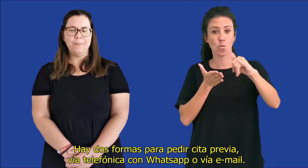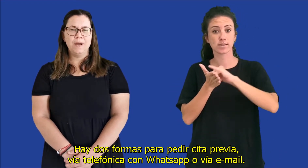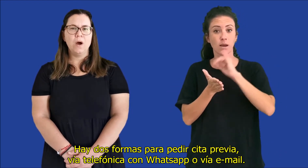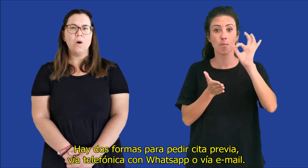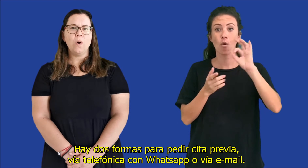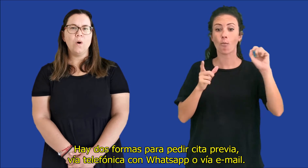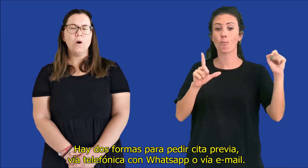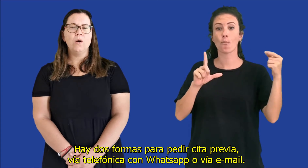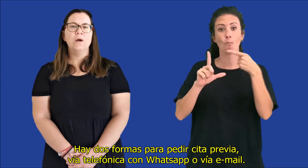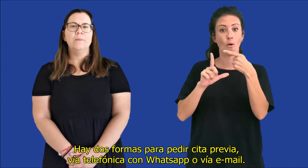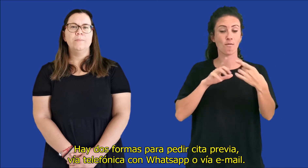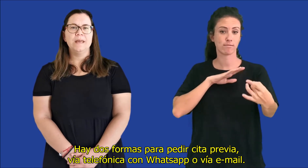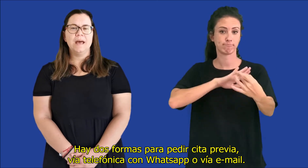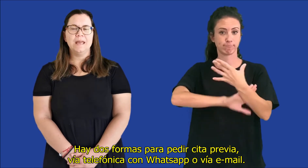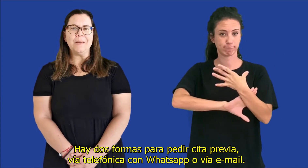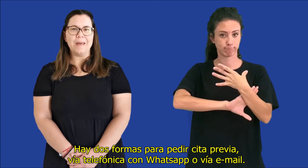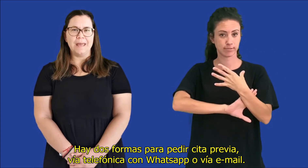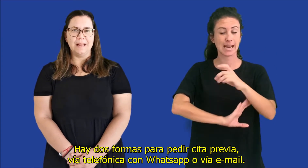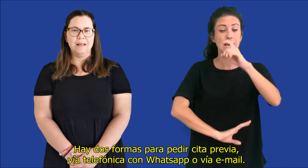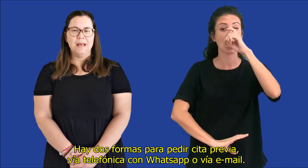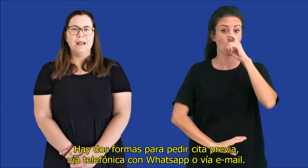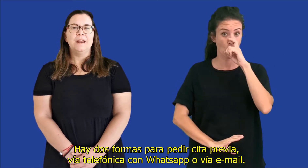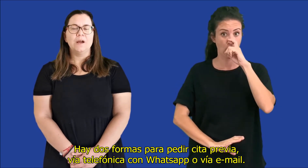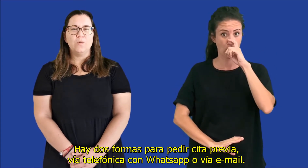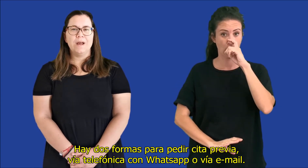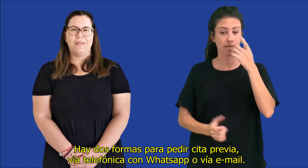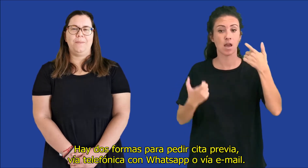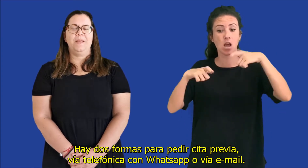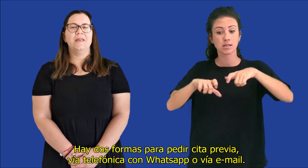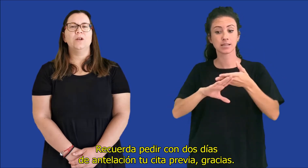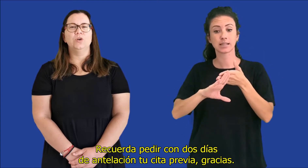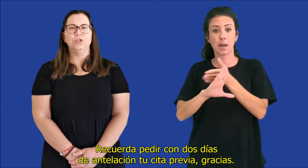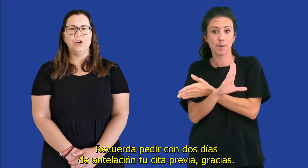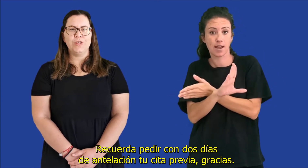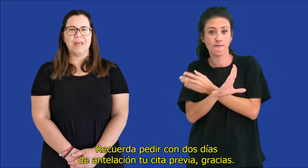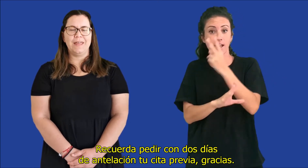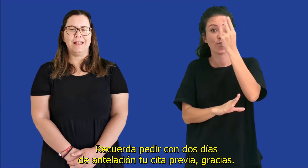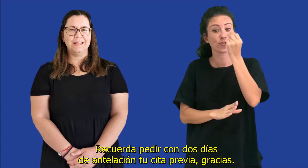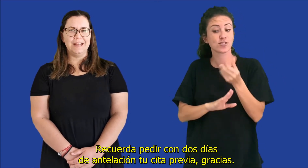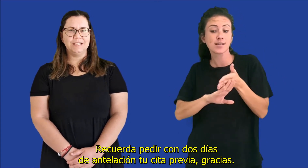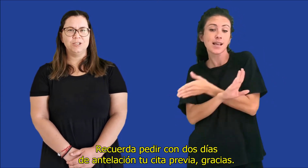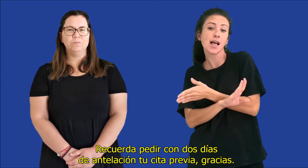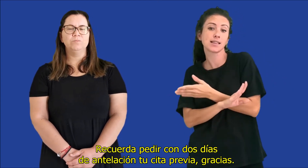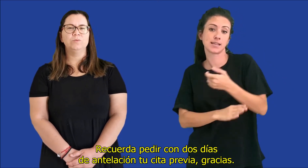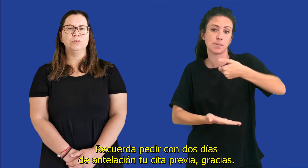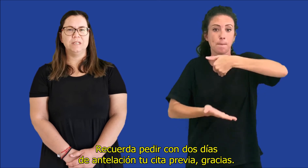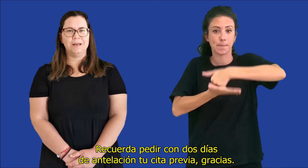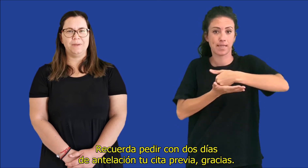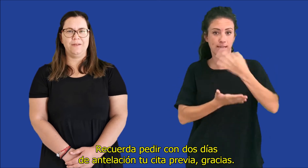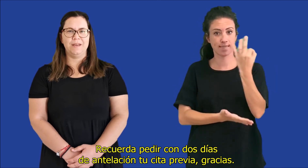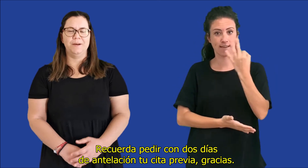o vía email. Recuerda pedir con dos días de antelación tu cita previa.